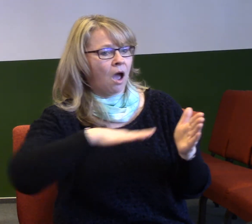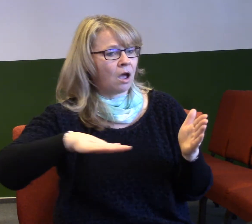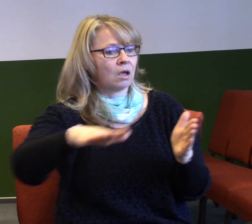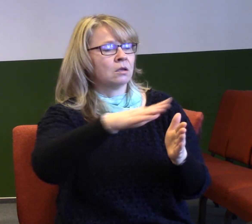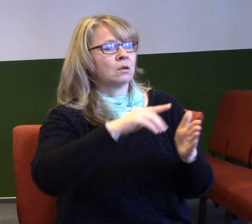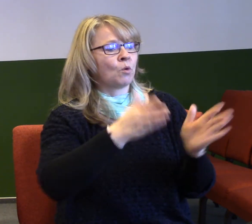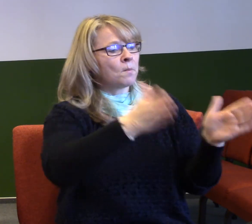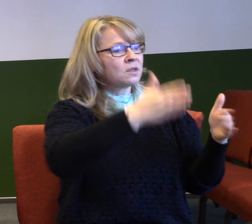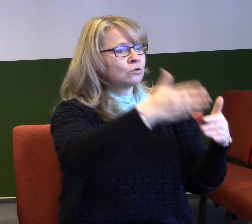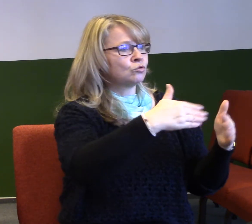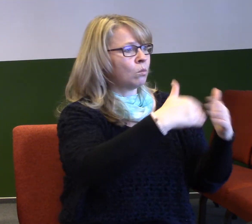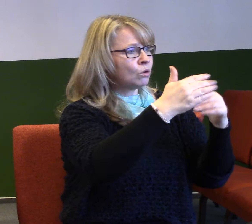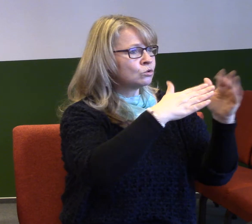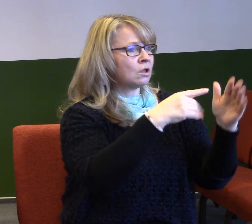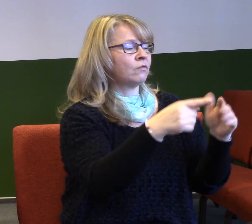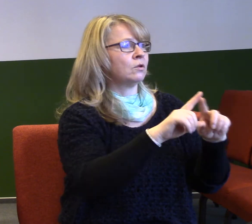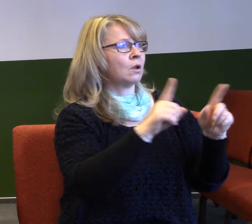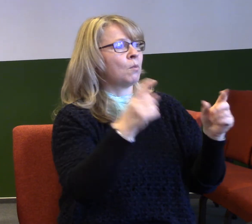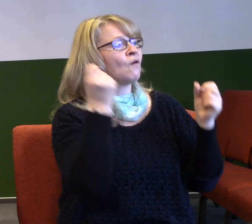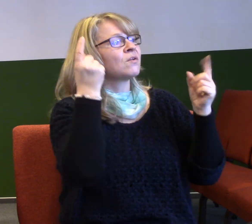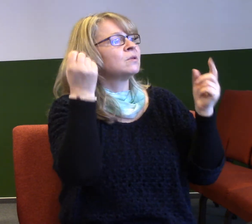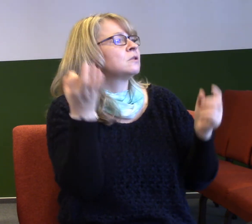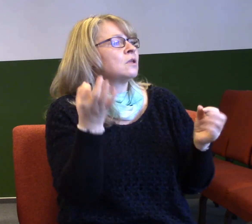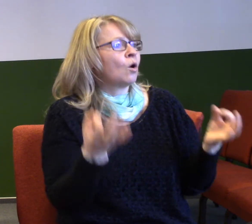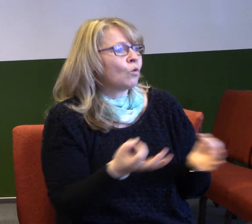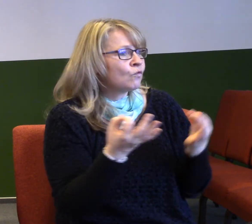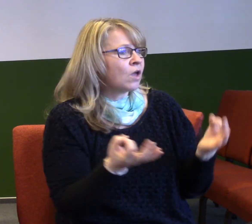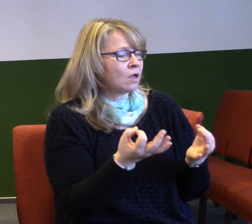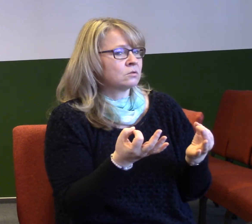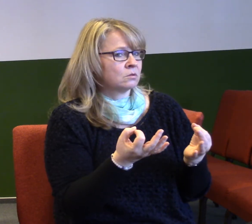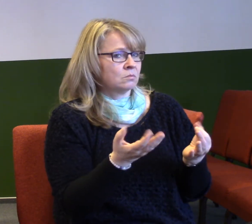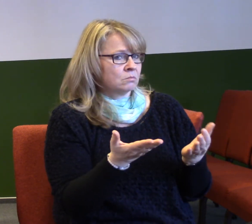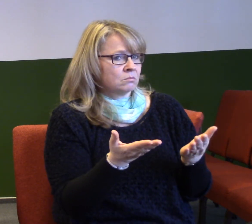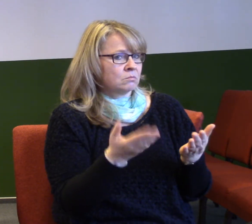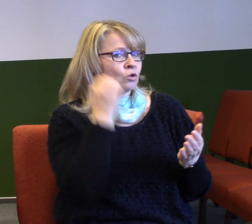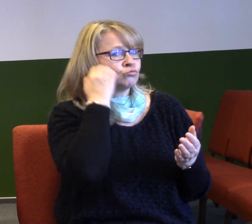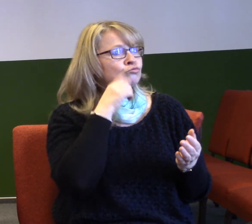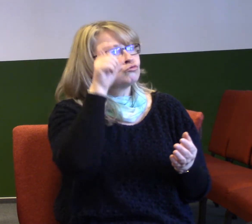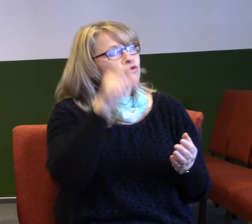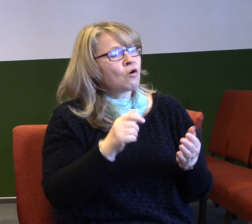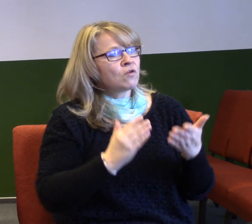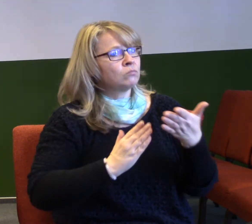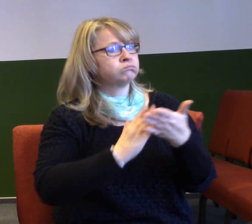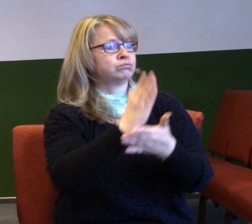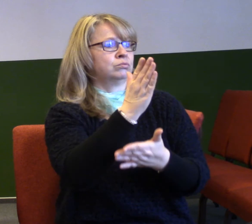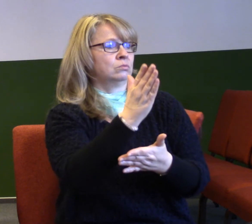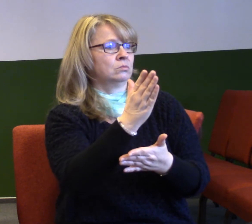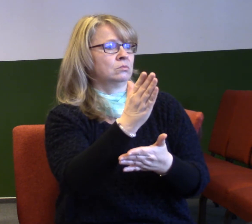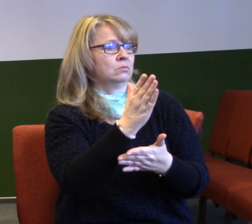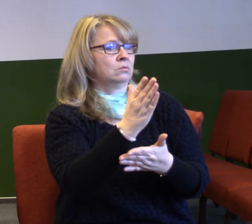města, že se vymyslí vynálezy, že prostě civilizace se najednou někam posune. A stačí k tomu jednoduchá věc,